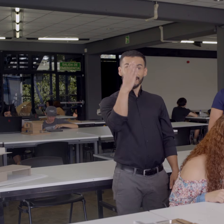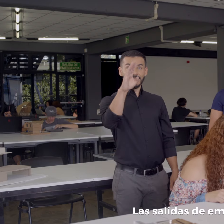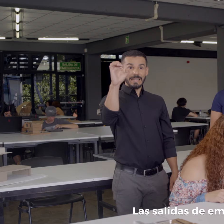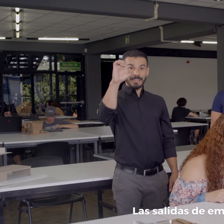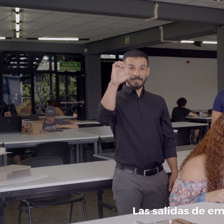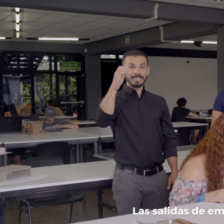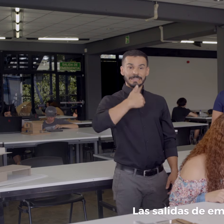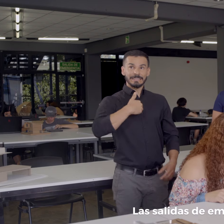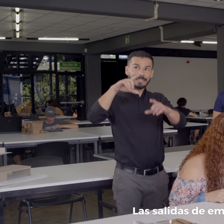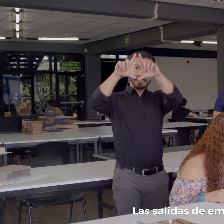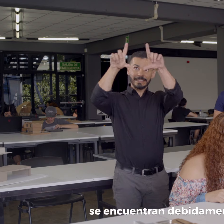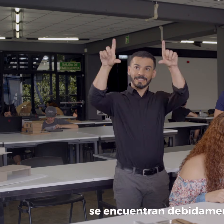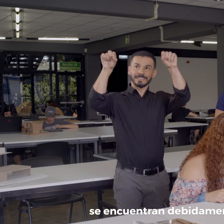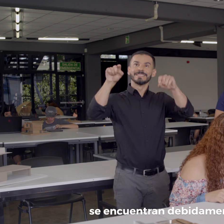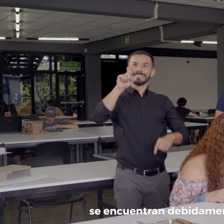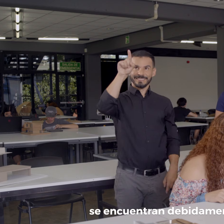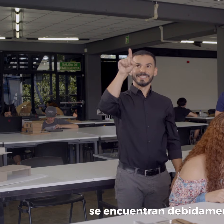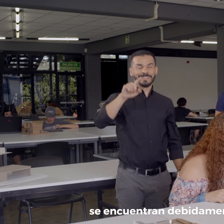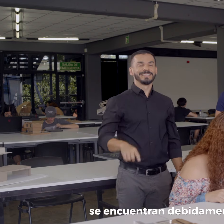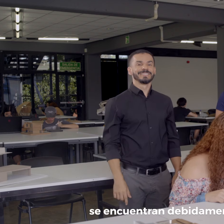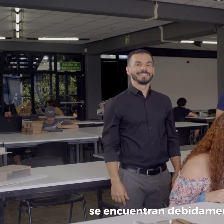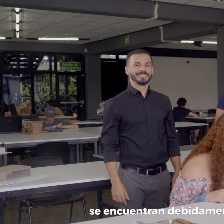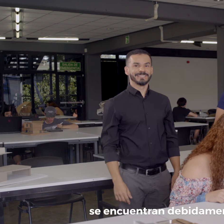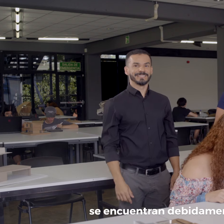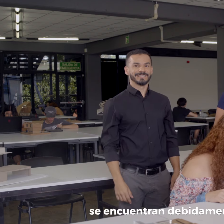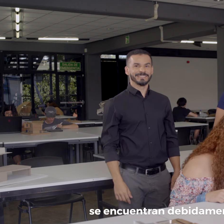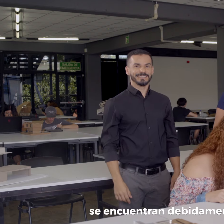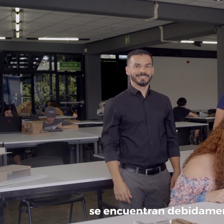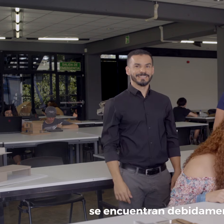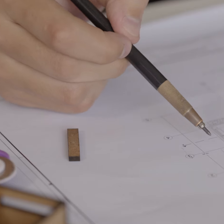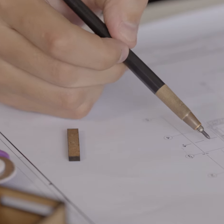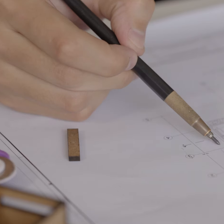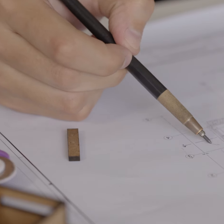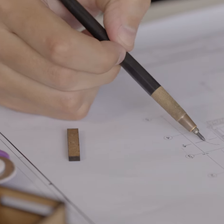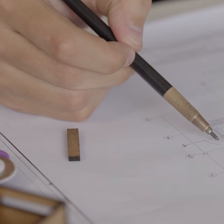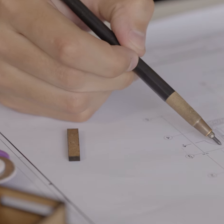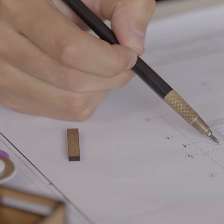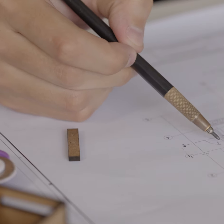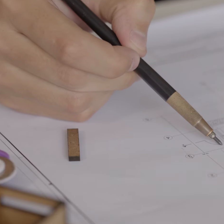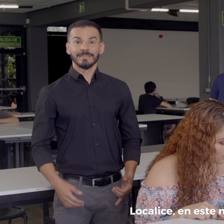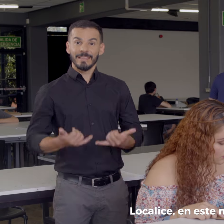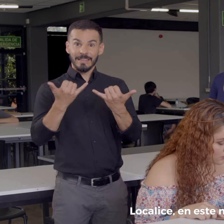Las salidas de emergencia se encuentran debidamente identificadas. Música